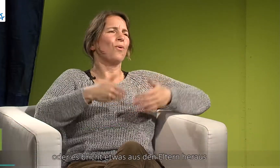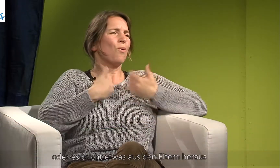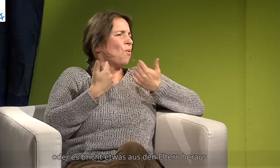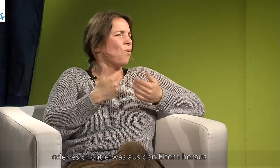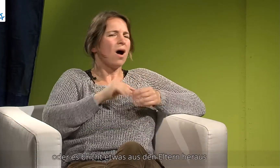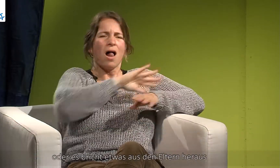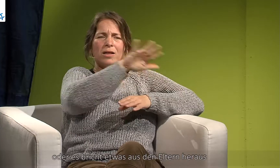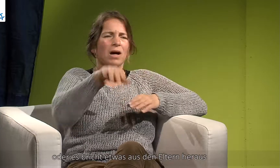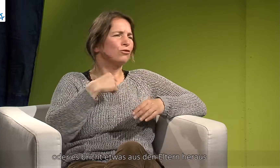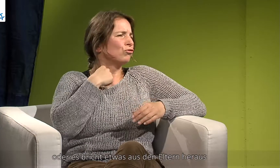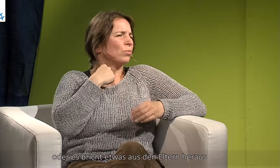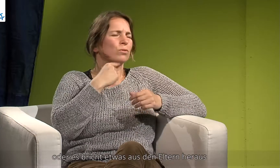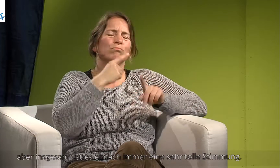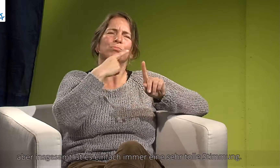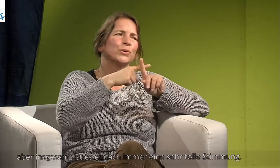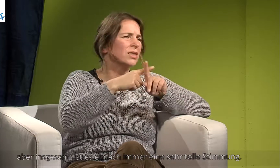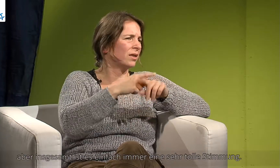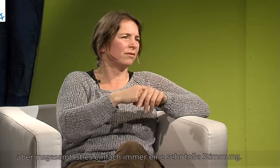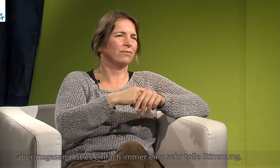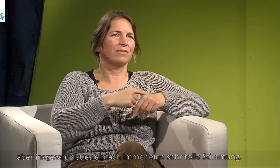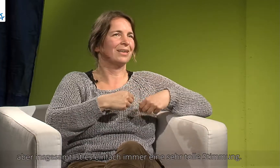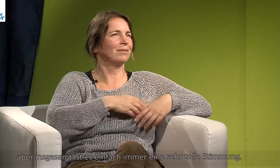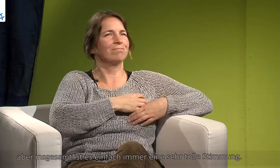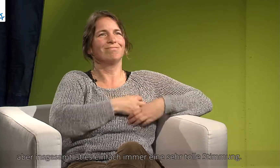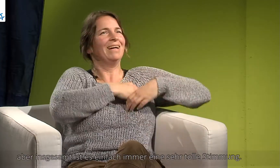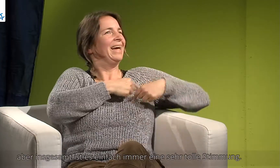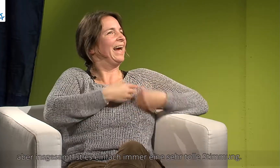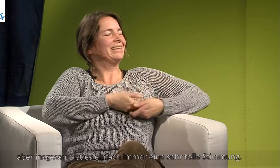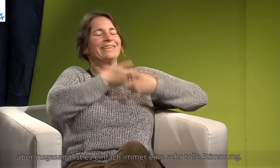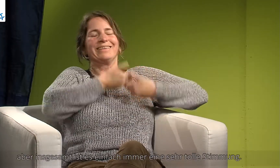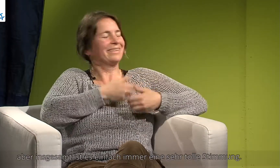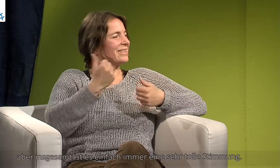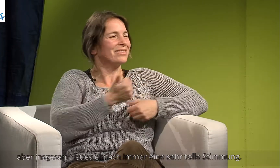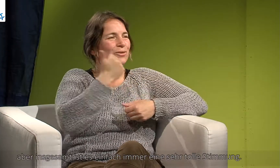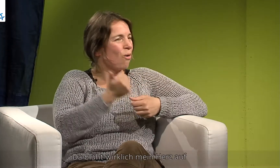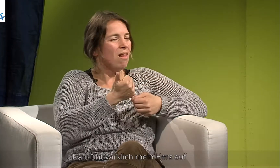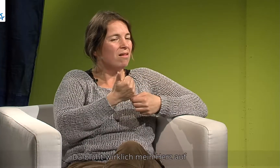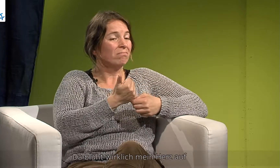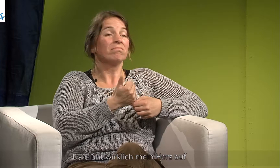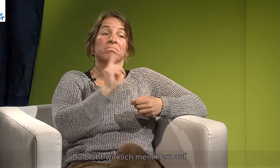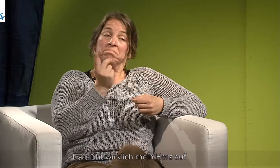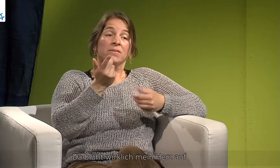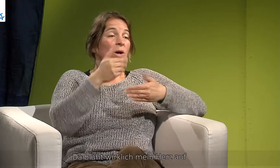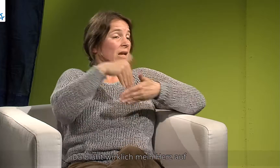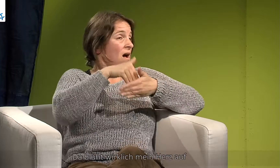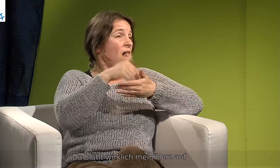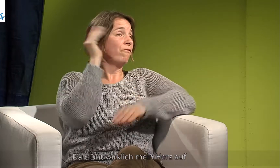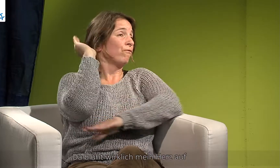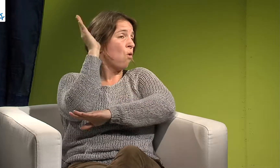aus den Eltern raus. Aber insgesamt ist es einfach immer sehr toll, die Stimmung. Und ja, da blüht wirklich mein Herz auf.